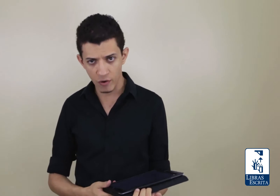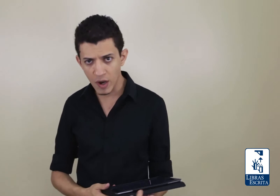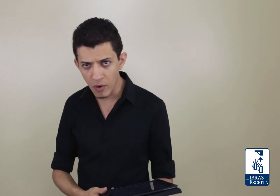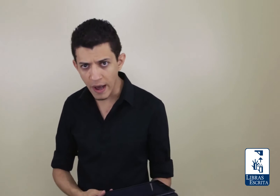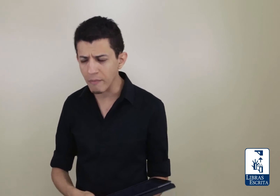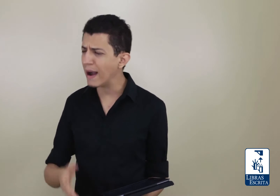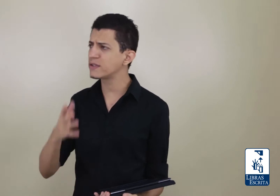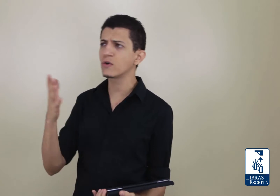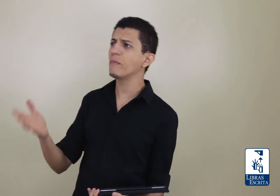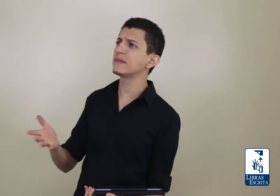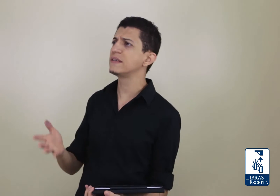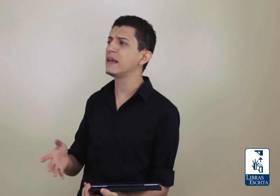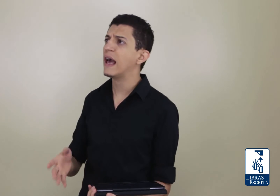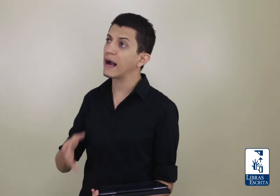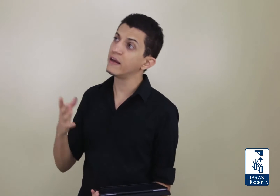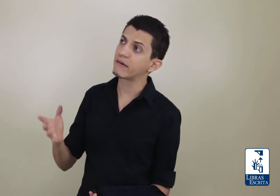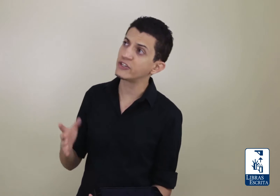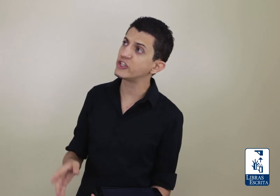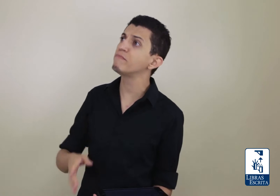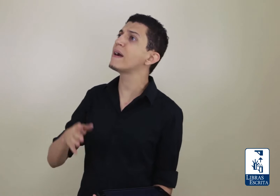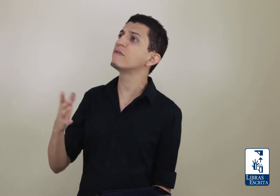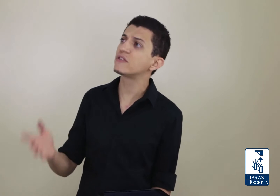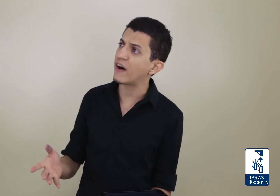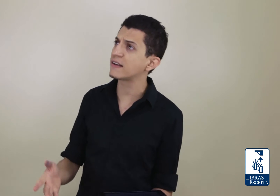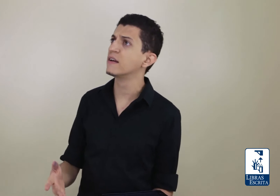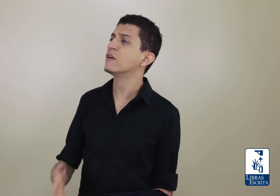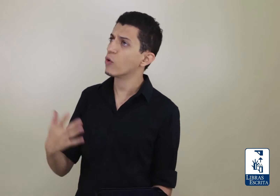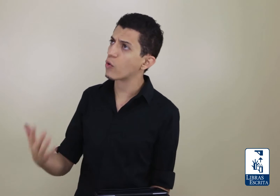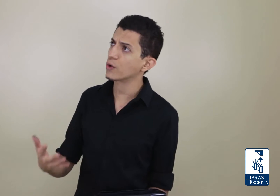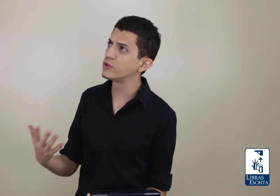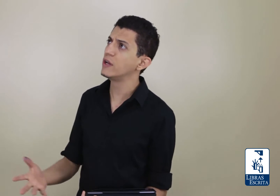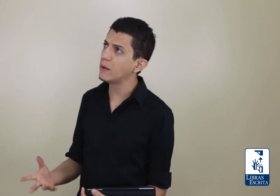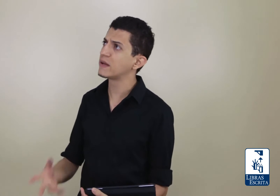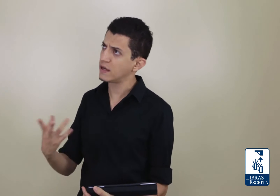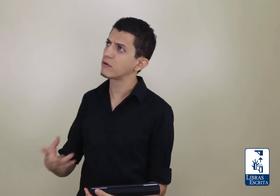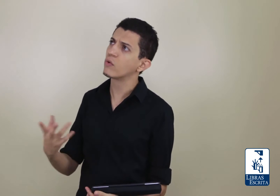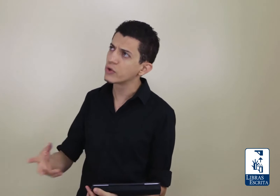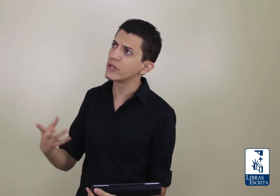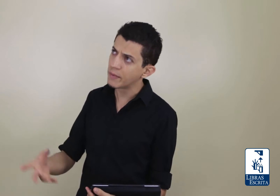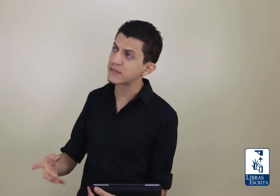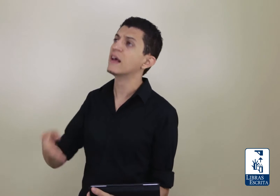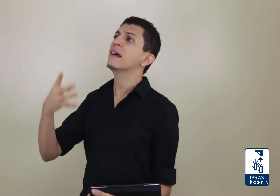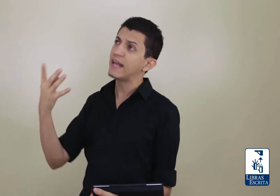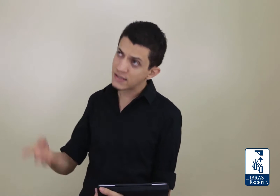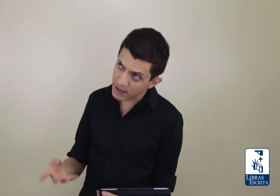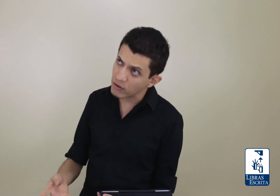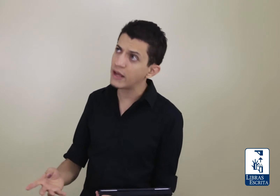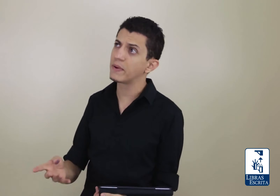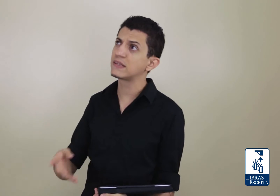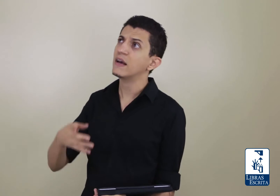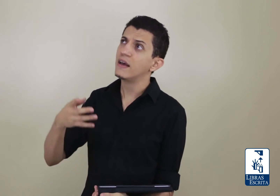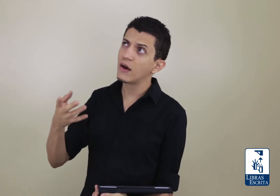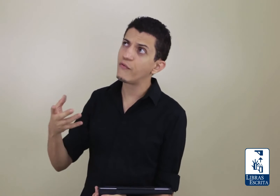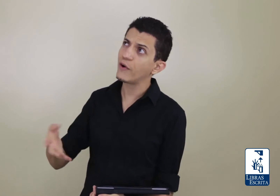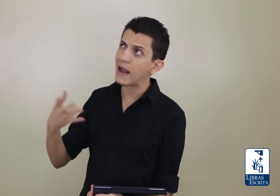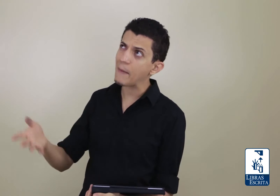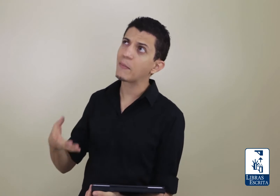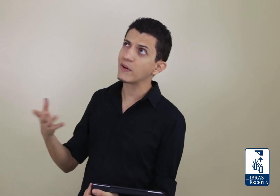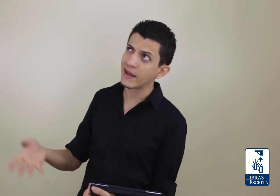vocabulário. Madson, como assim aquilo que a gente menos faz num curso de Libras, sendo que o curso de Libras está ensinando Libras e eu fui lá para poder